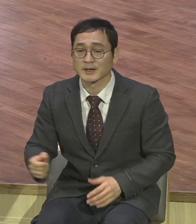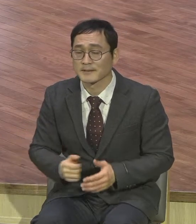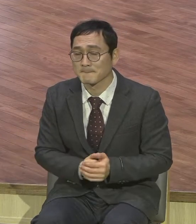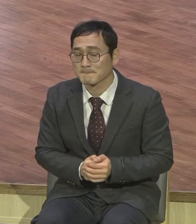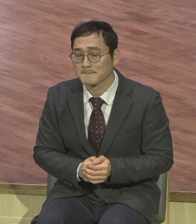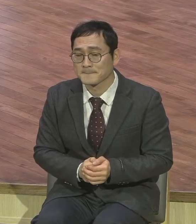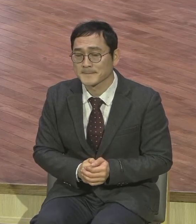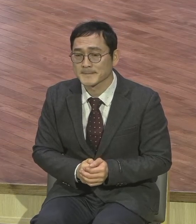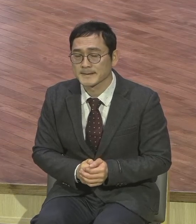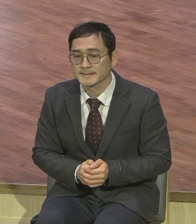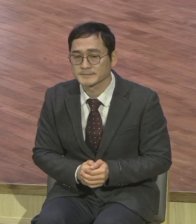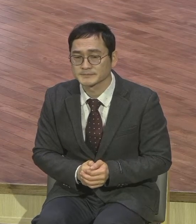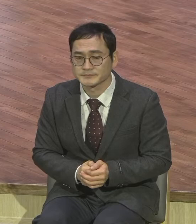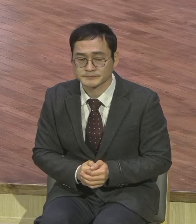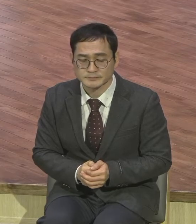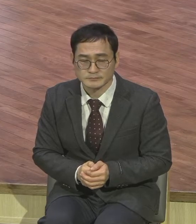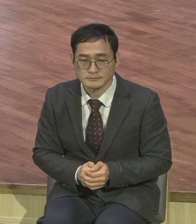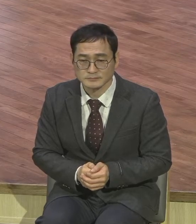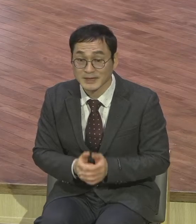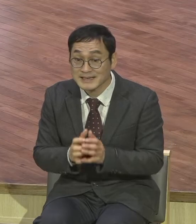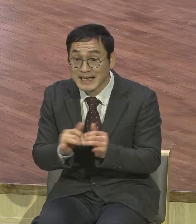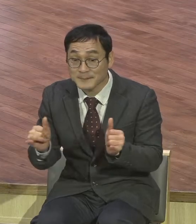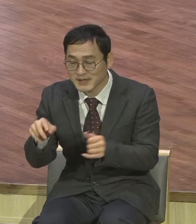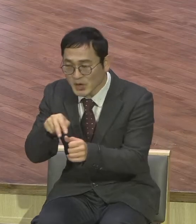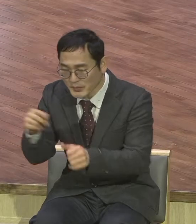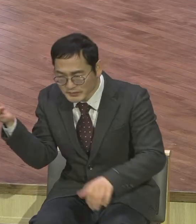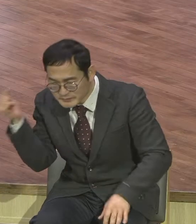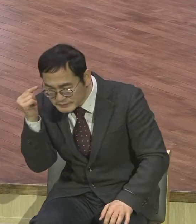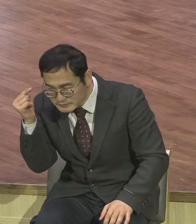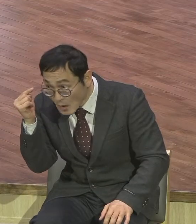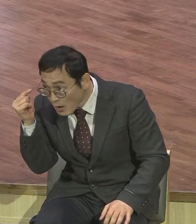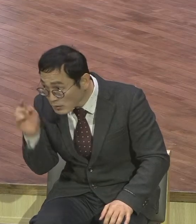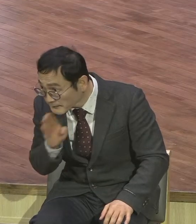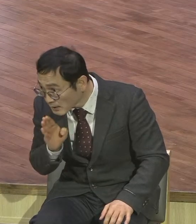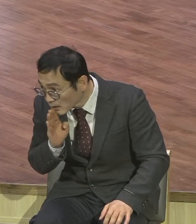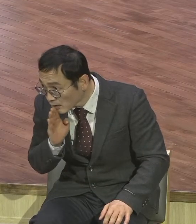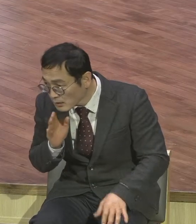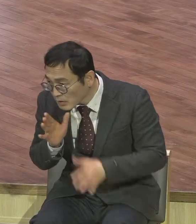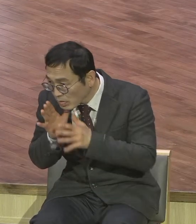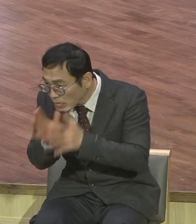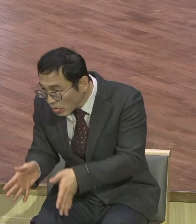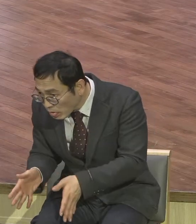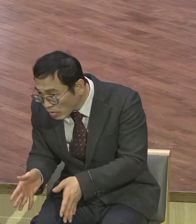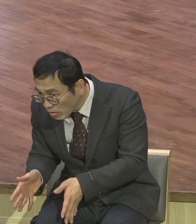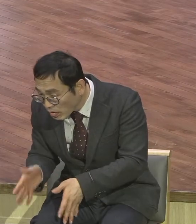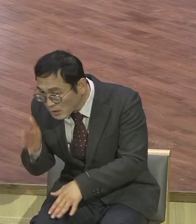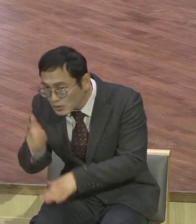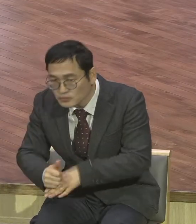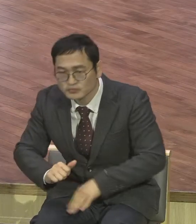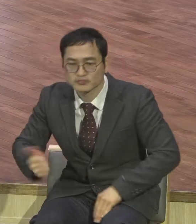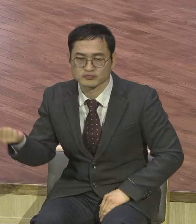유물을 확인하지 않고 잘못된 정보를 따라가다가 심지어 죽음에 이르는 상황까지 와요 잘못된 정보를